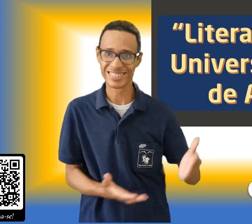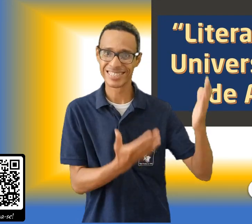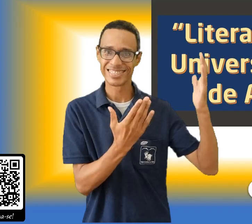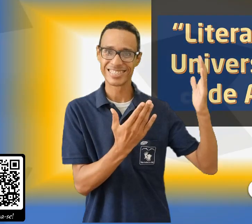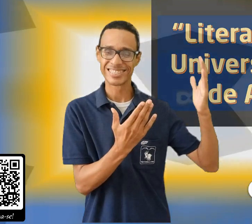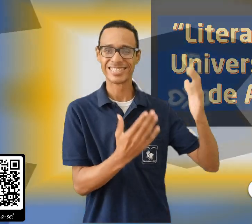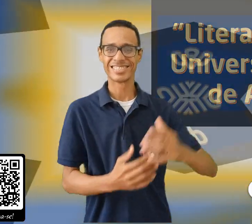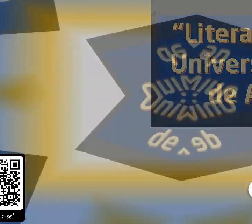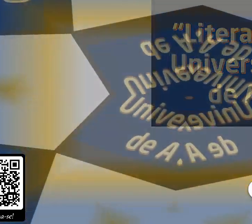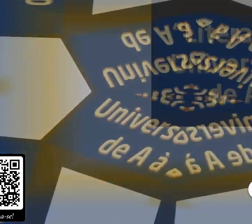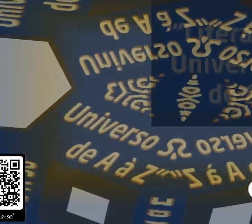Veja aí comigo!